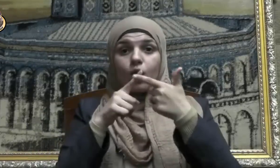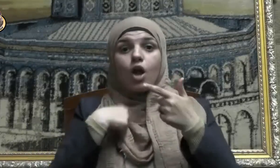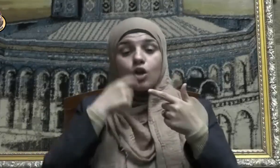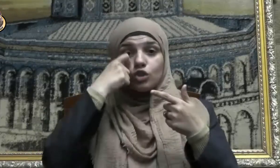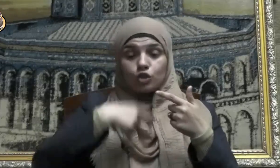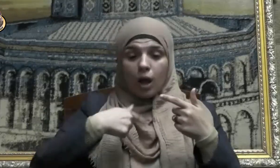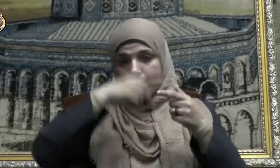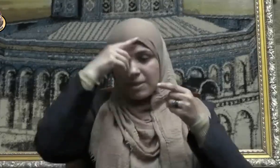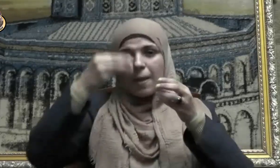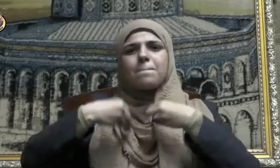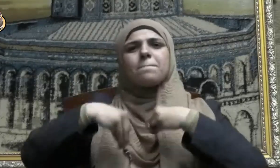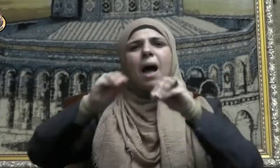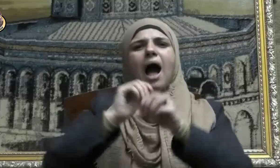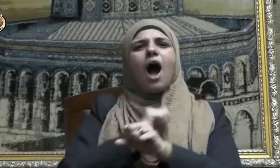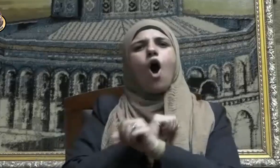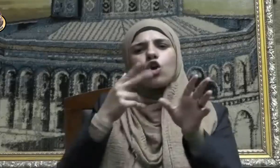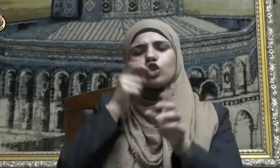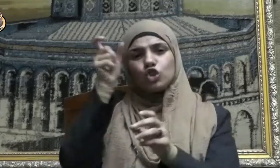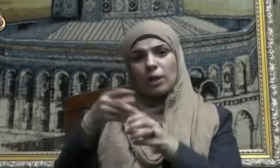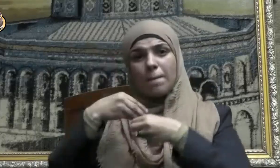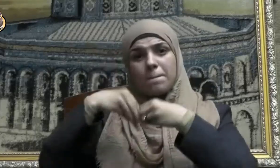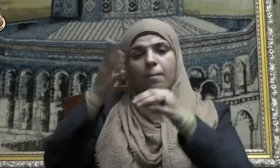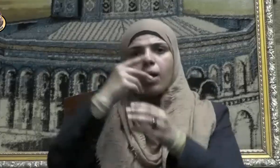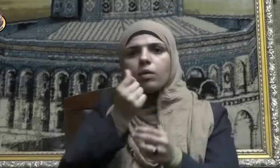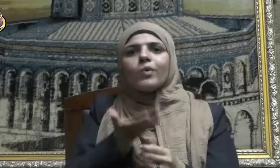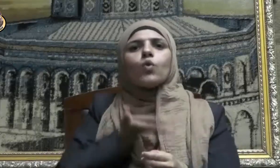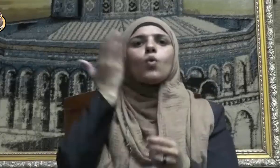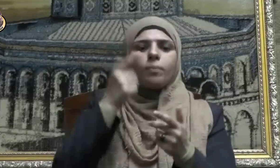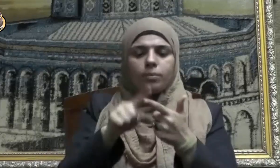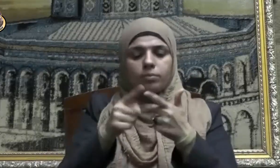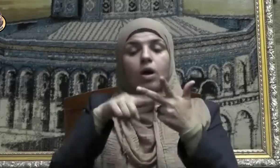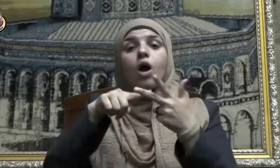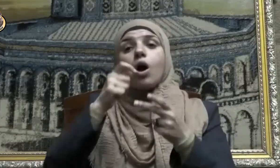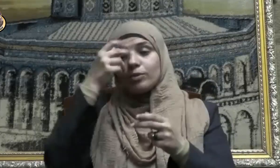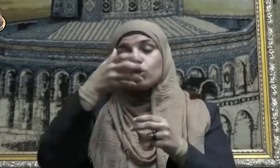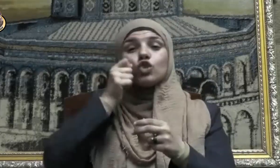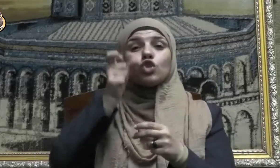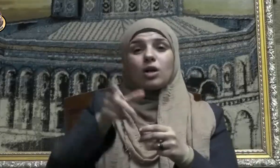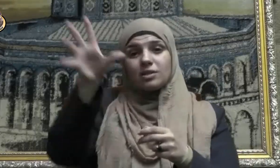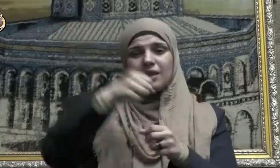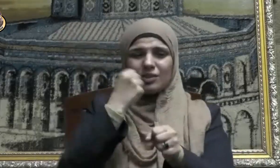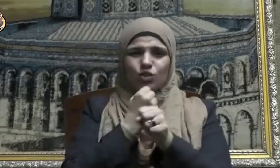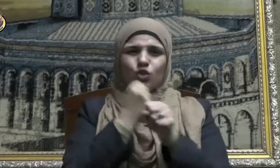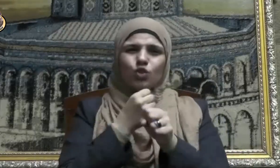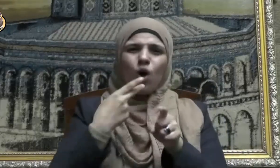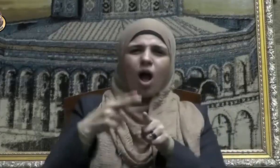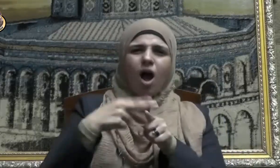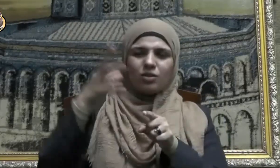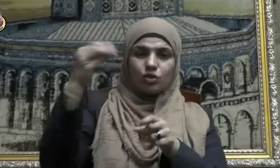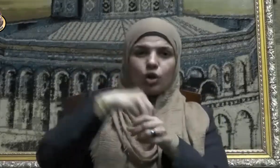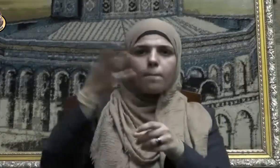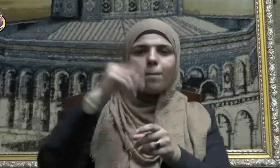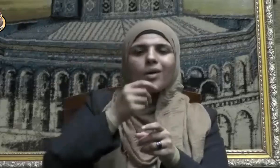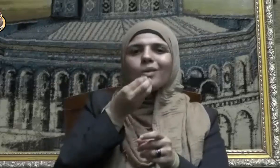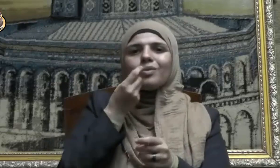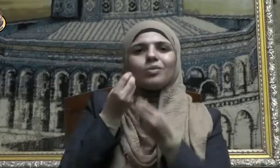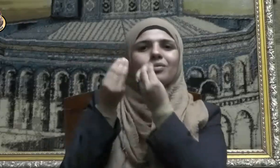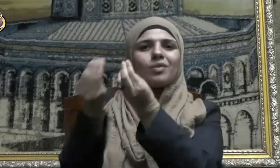فأكل ثمنه ورجل استأجر أجيرا فاستوفى منه ولم يوفه